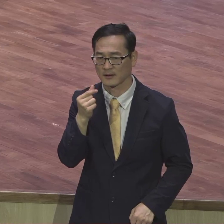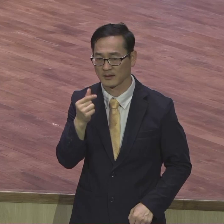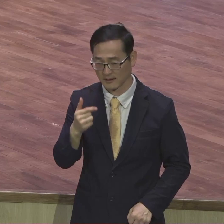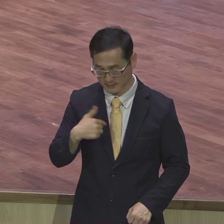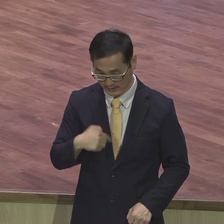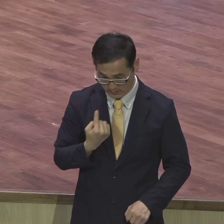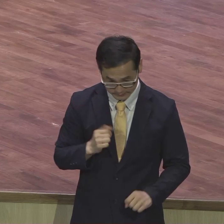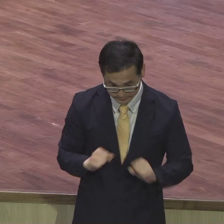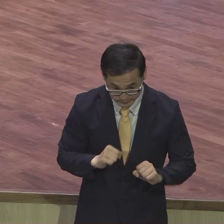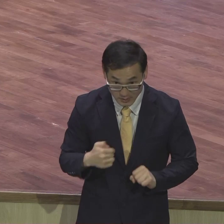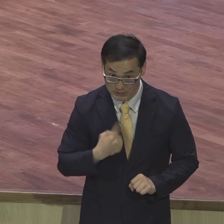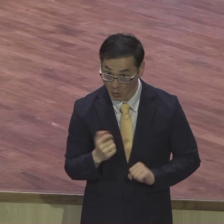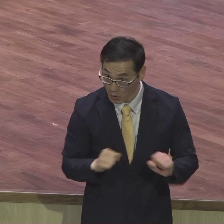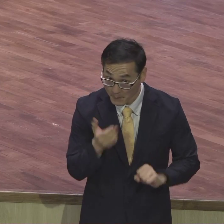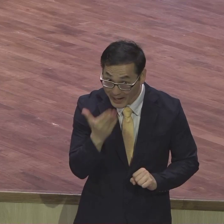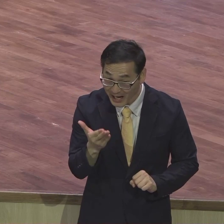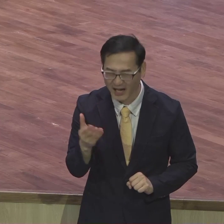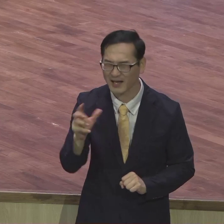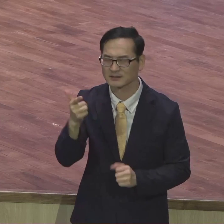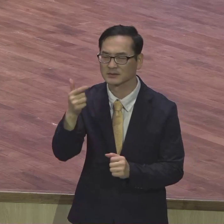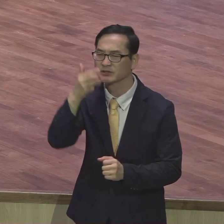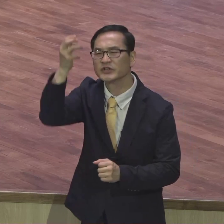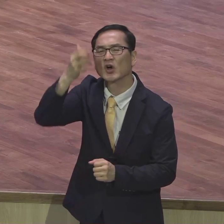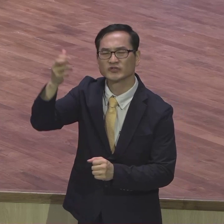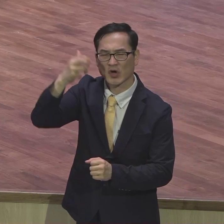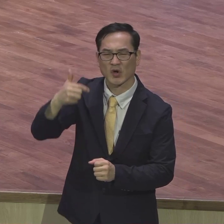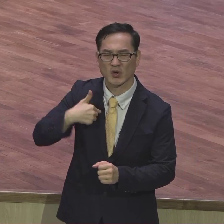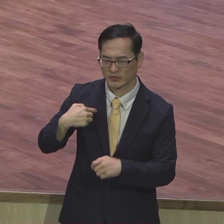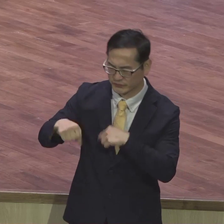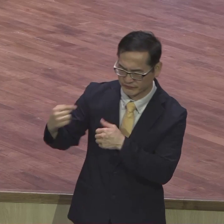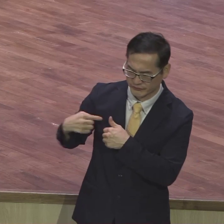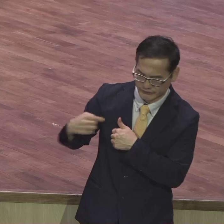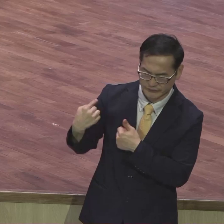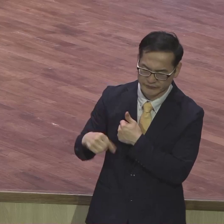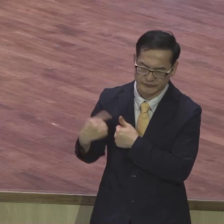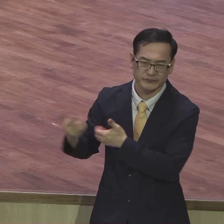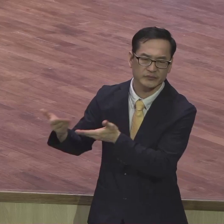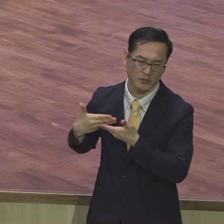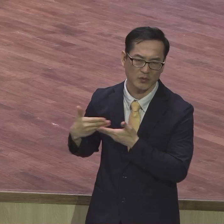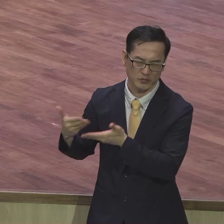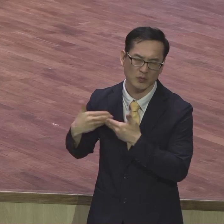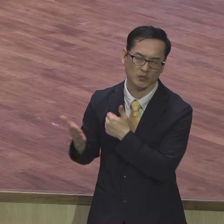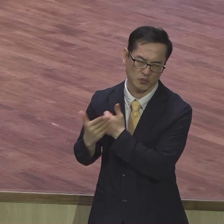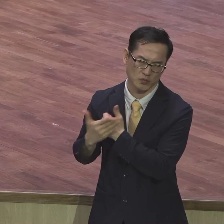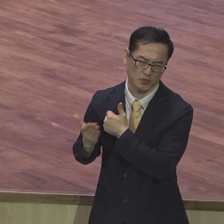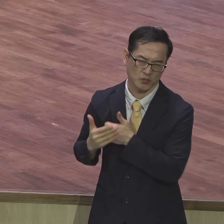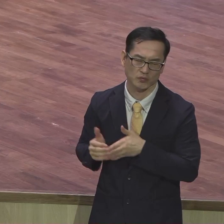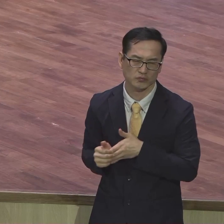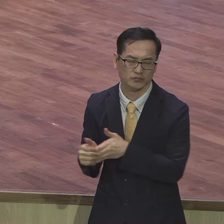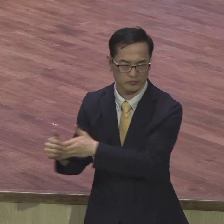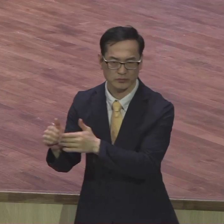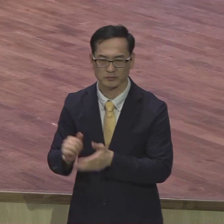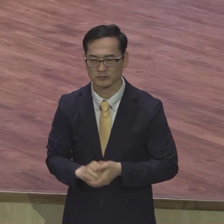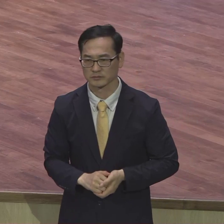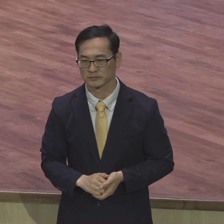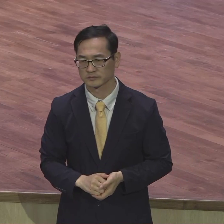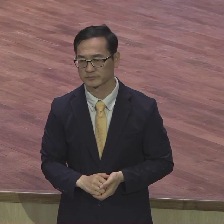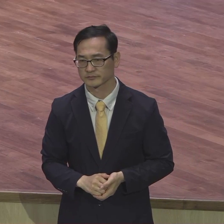성령의 이 놀라운 능력이. 에스겔 36장 26절 7절에 보면 이 사실을 강조합니다. 또